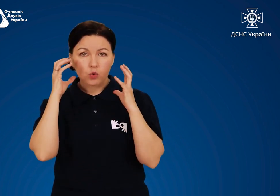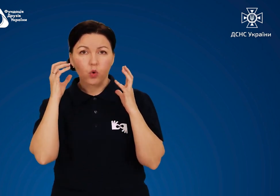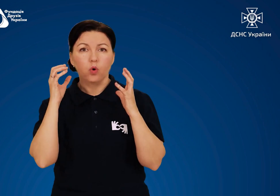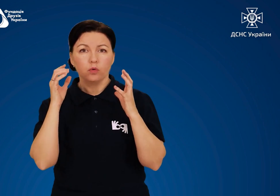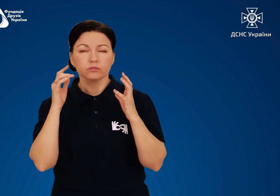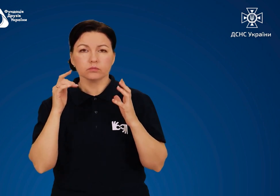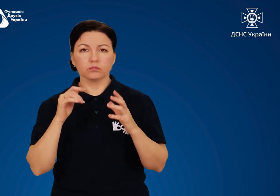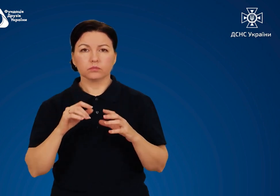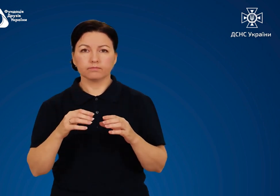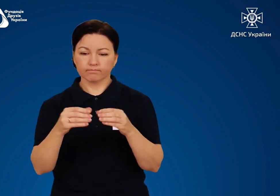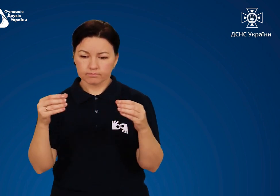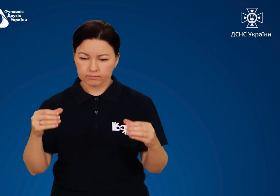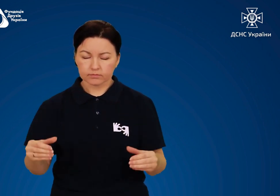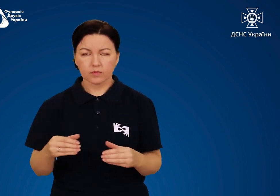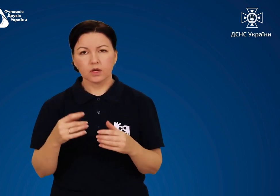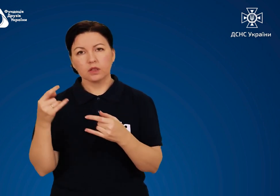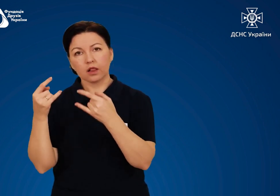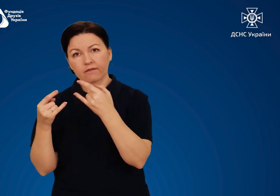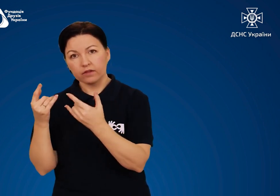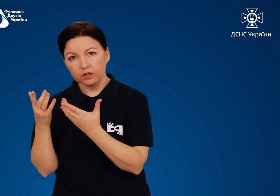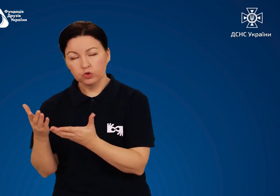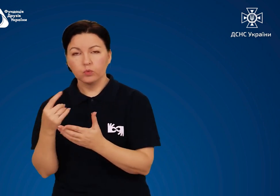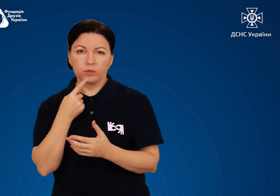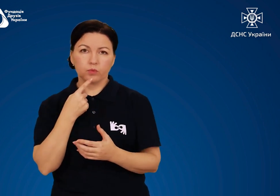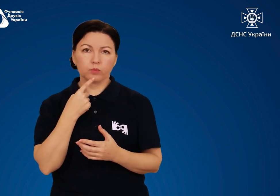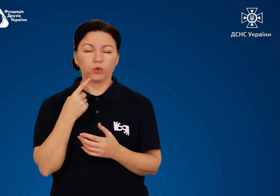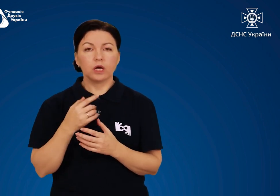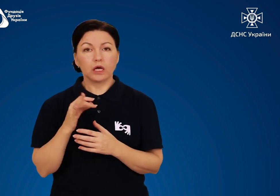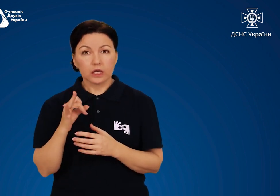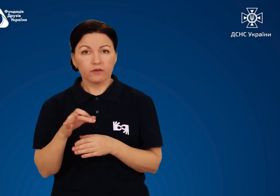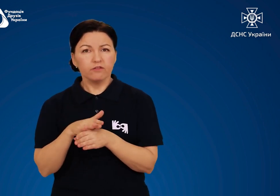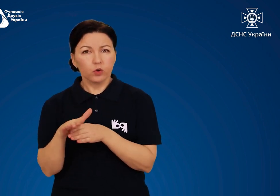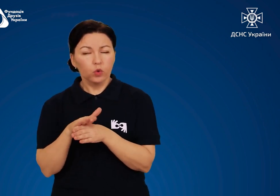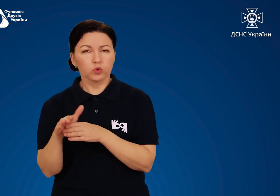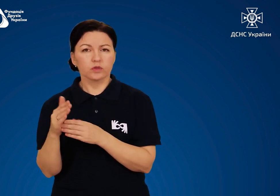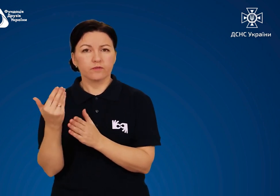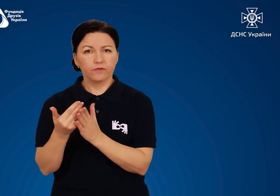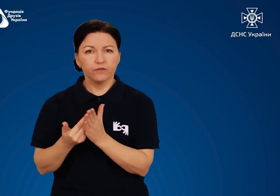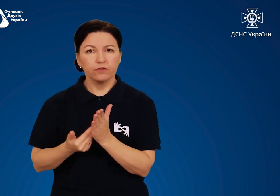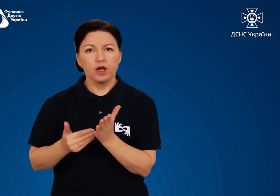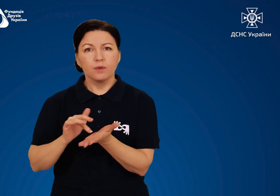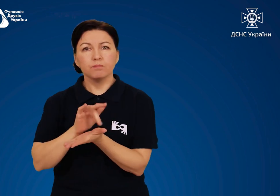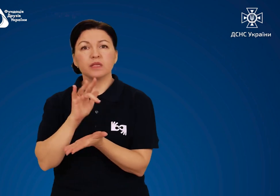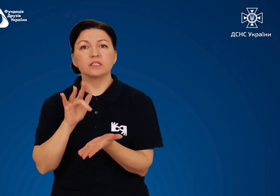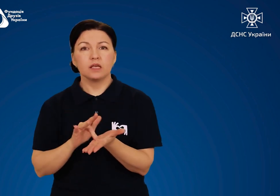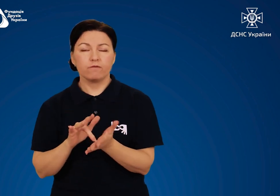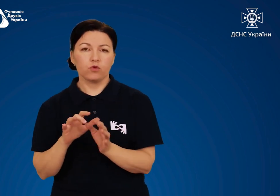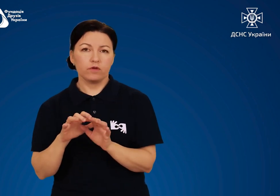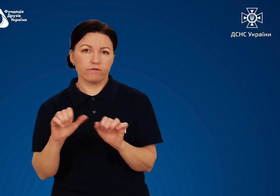радіотрансляційний приймач, телевізор і виконуйте вказівки місцевої влади.